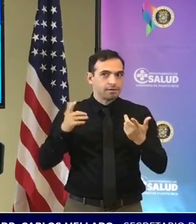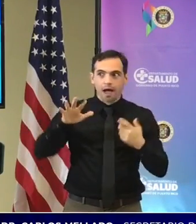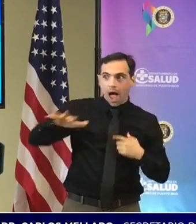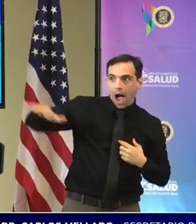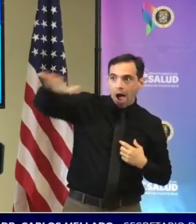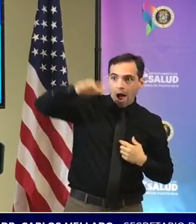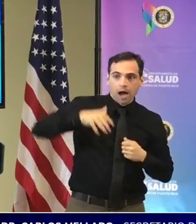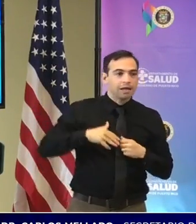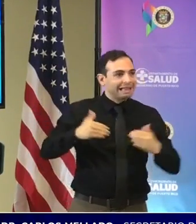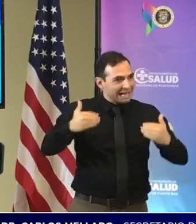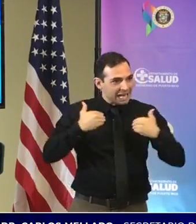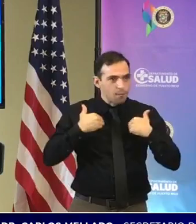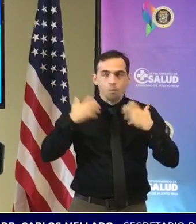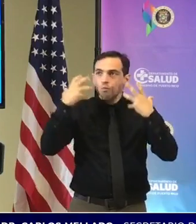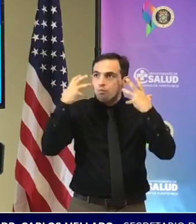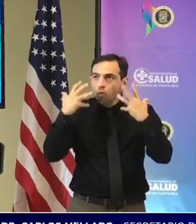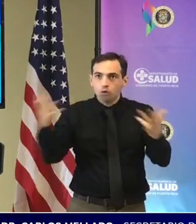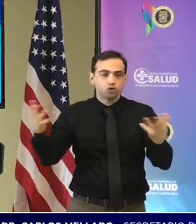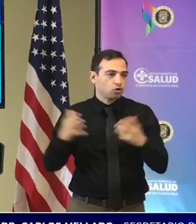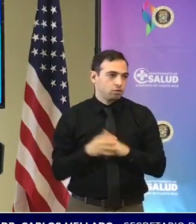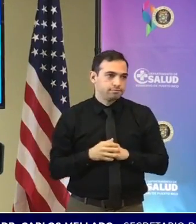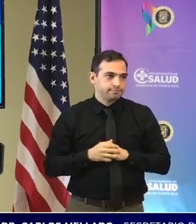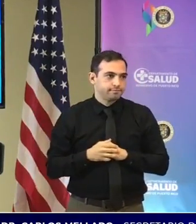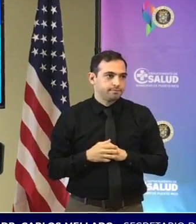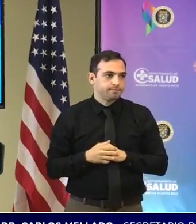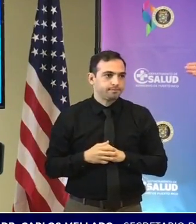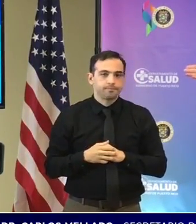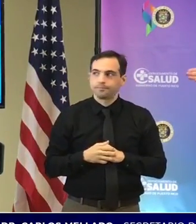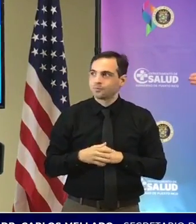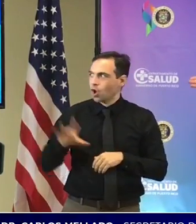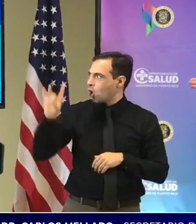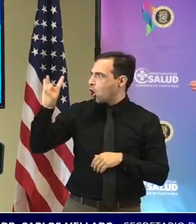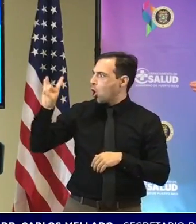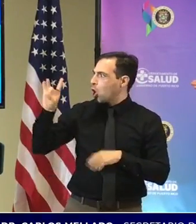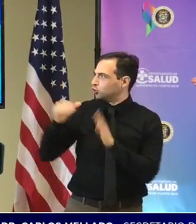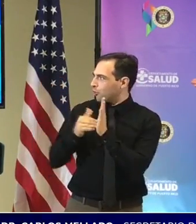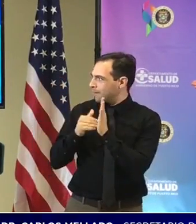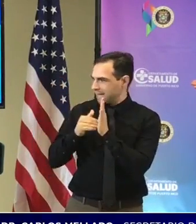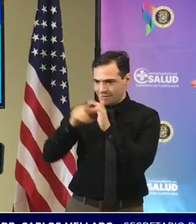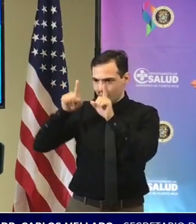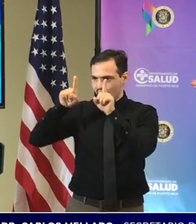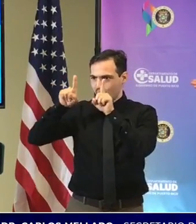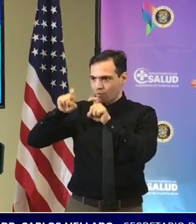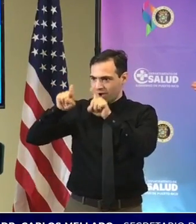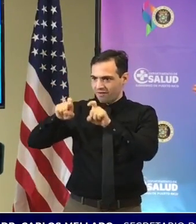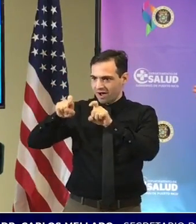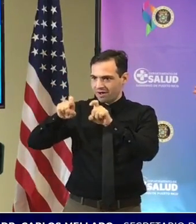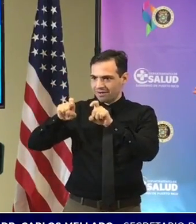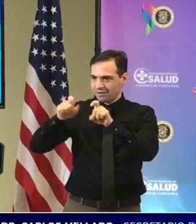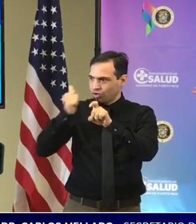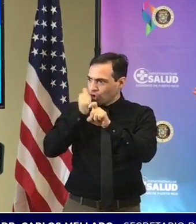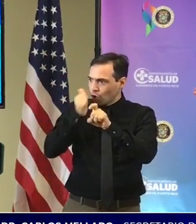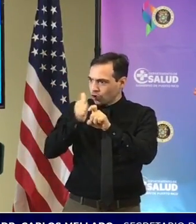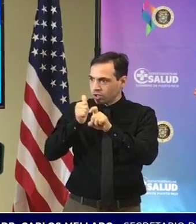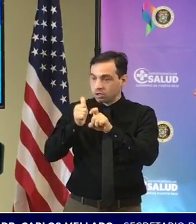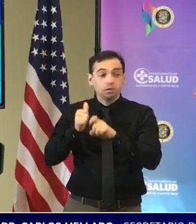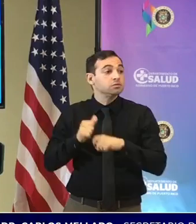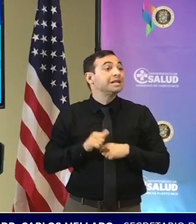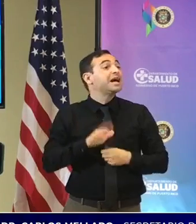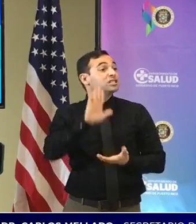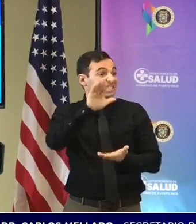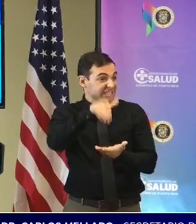nosotros tenemos una gran cantidad se están haciendo alrededor de 8.000 pruebas que ahora creo que vamos a hacer de las diarias de los